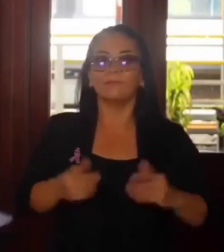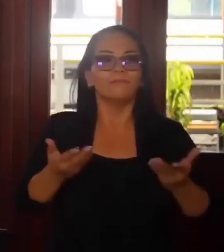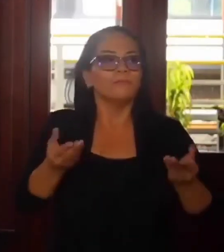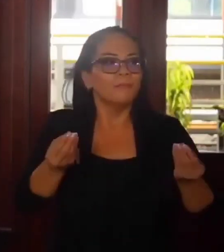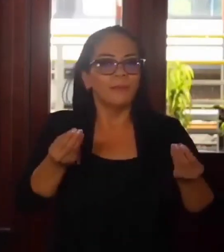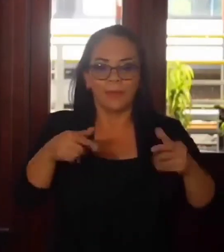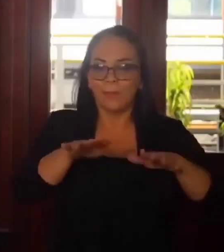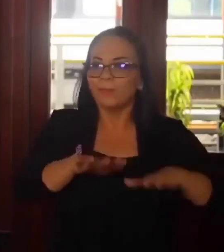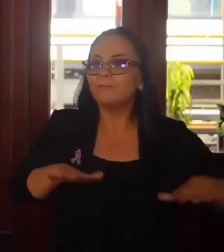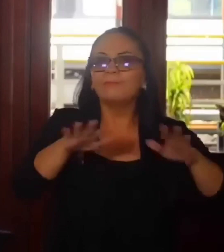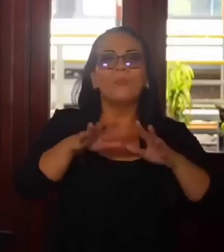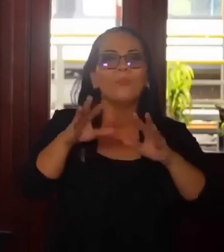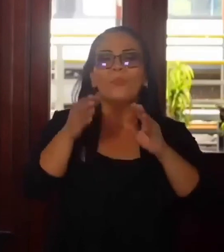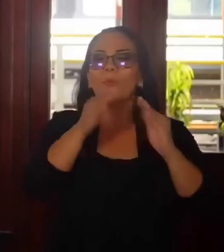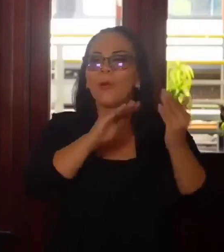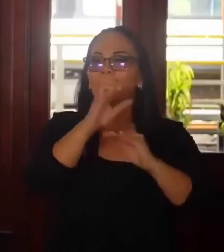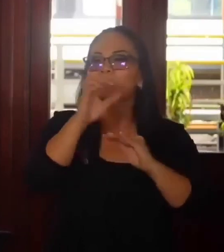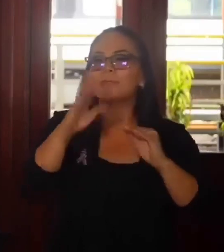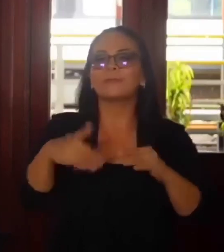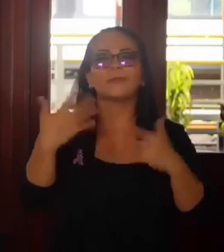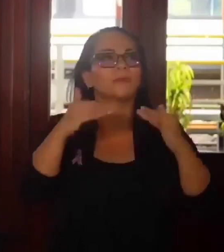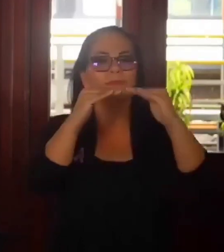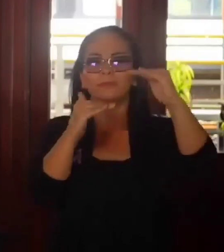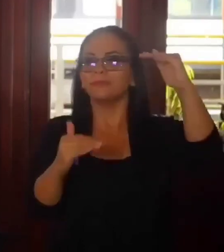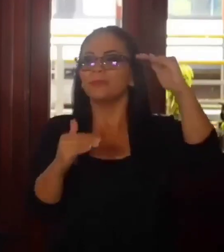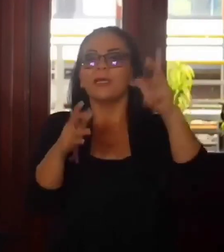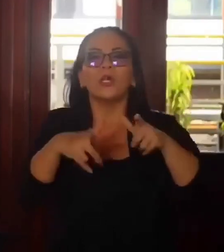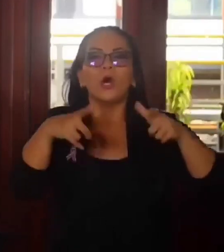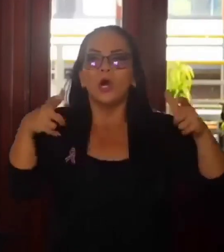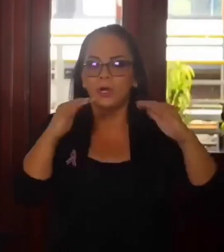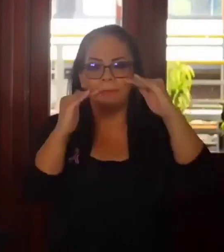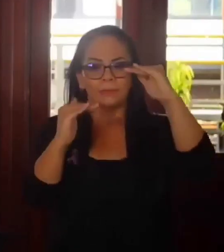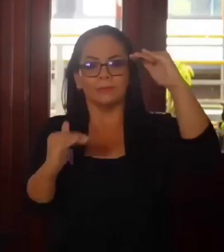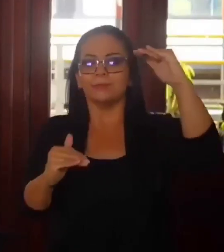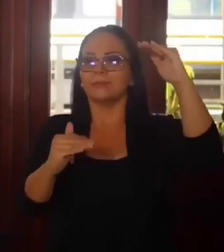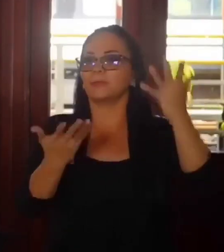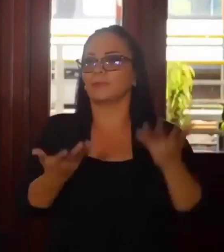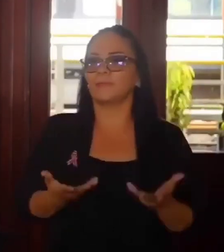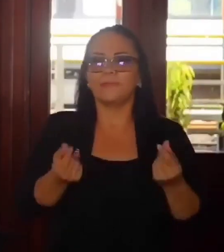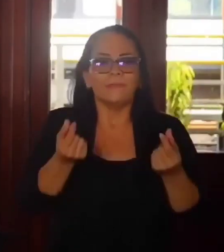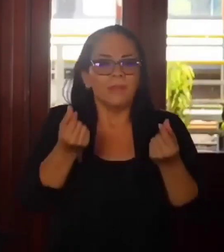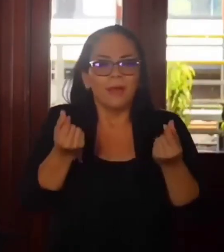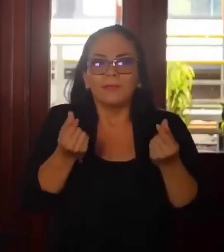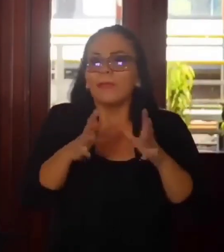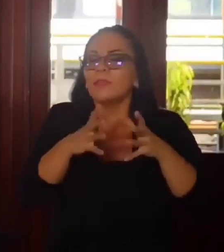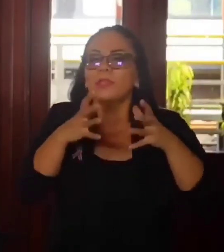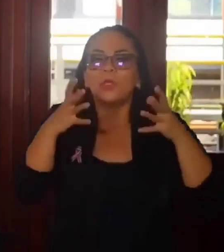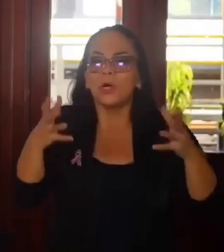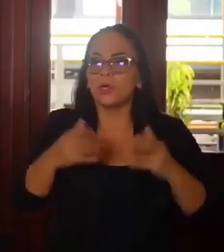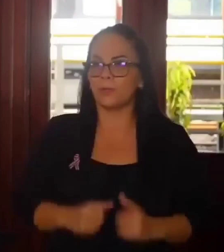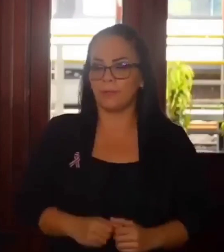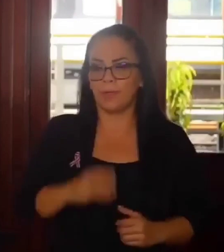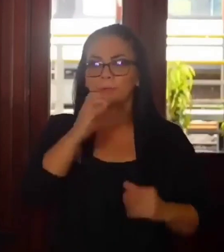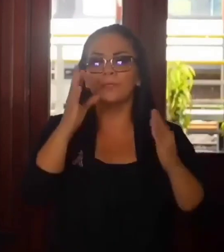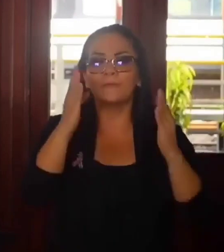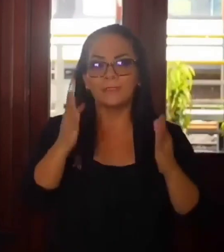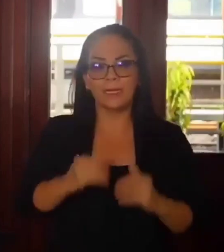brechas tan enormes. Son montos inmensos, compatriotas.